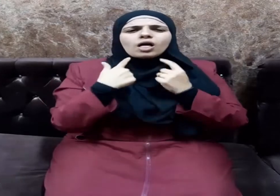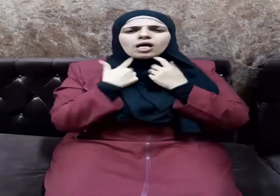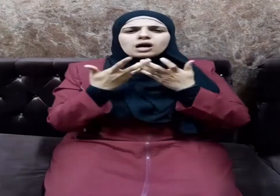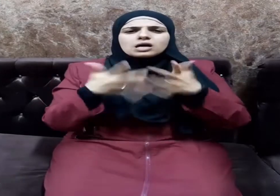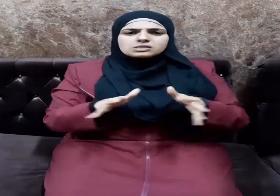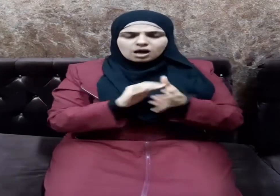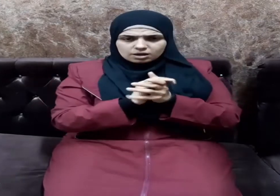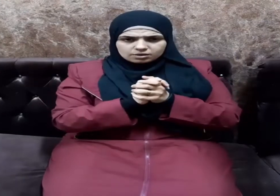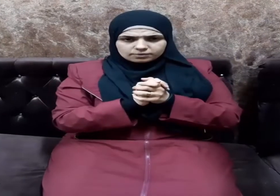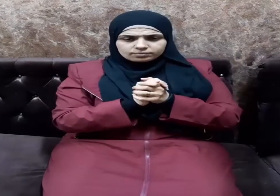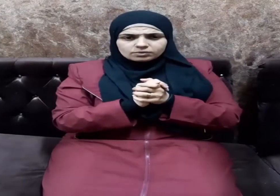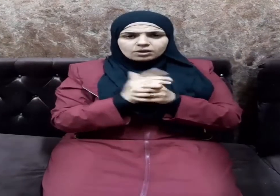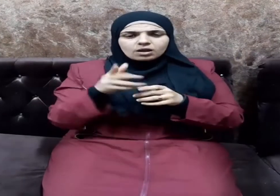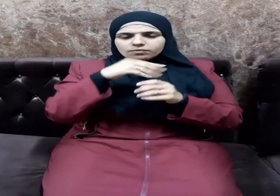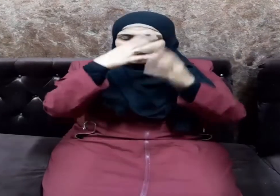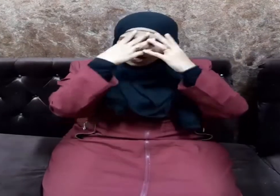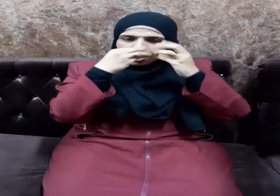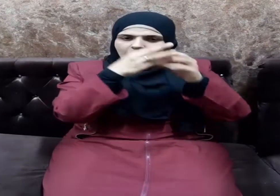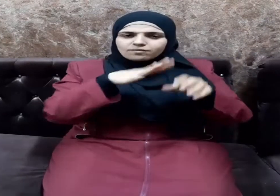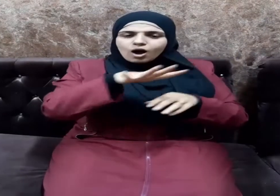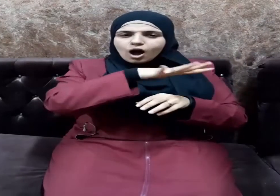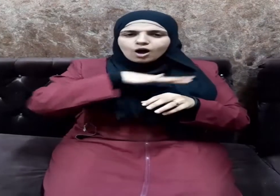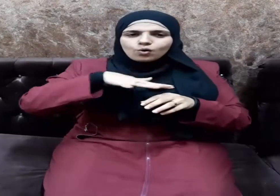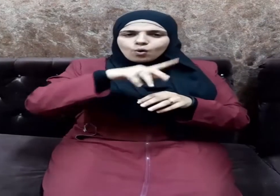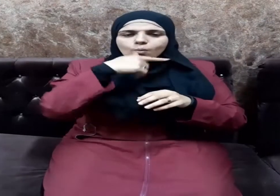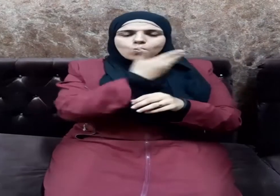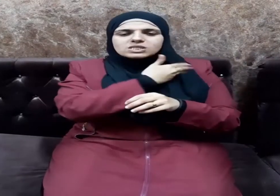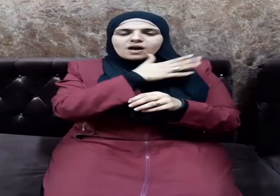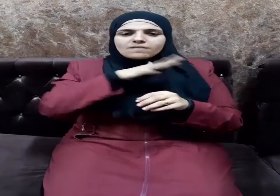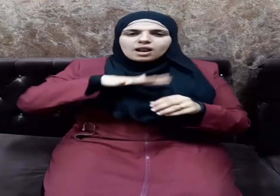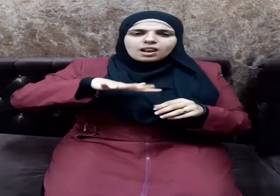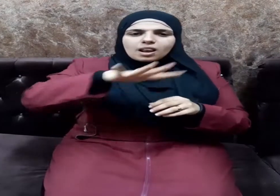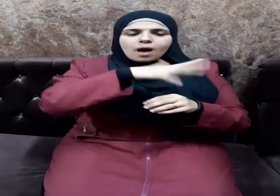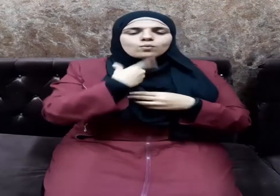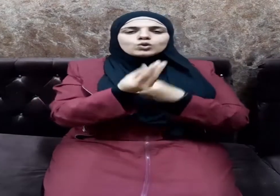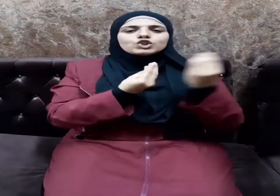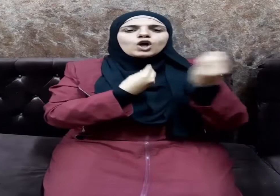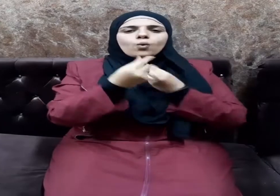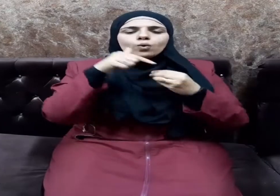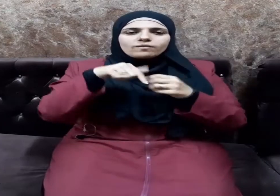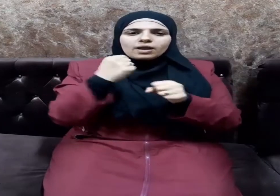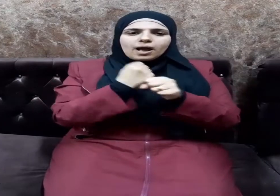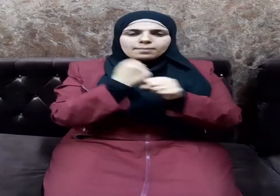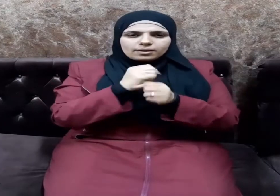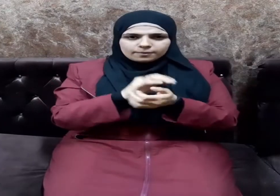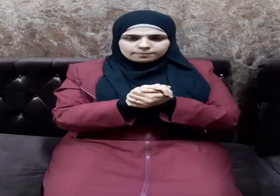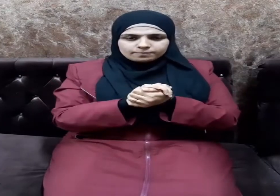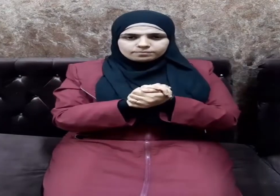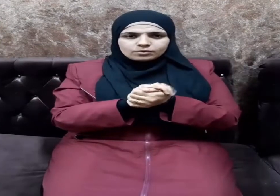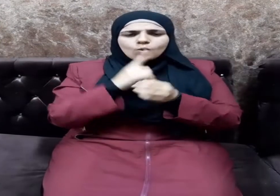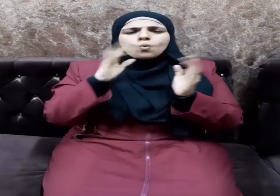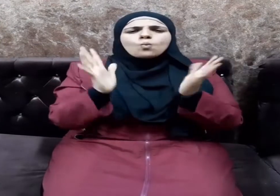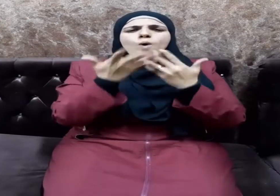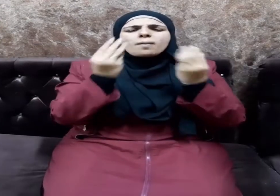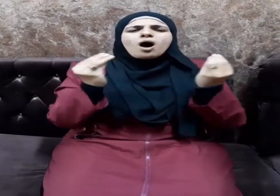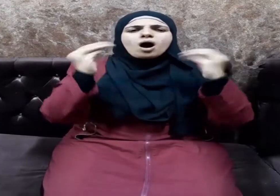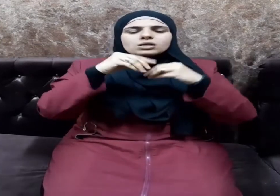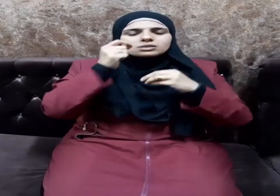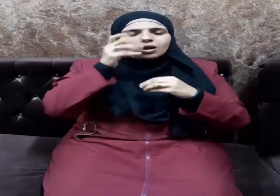من حولك فاعف عنهم واستغفر لهم وشاورهم في الأمر وما أكثر المواقف التي